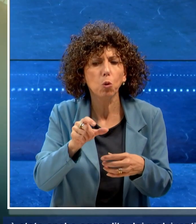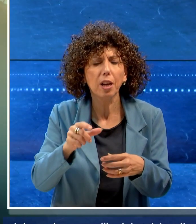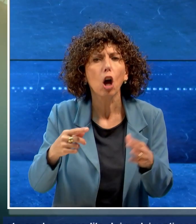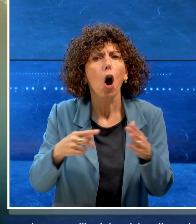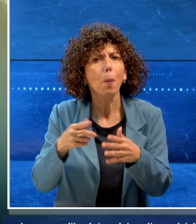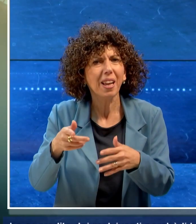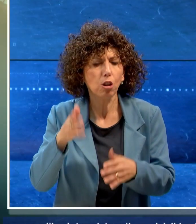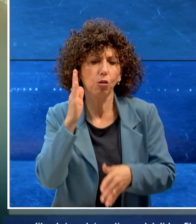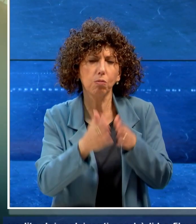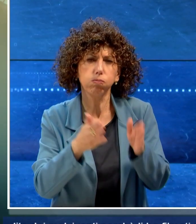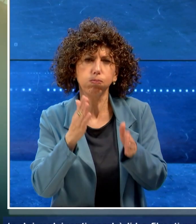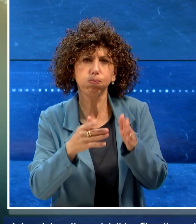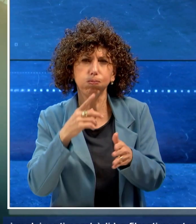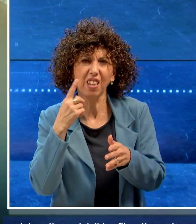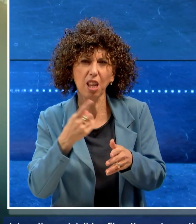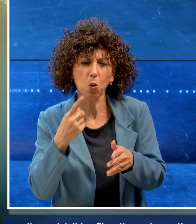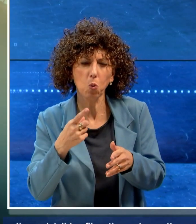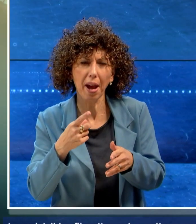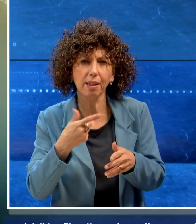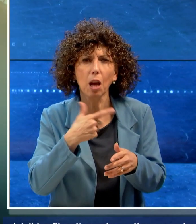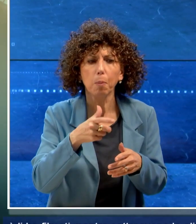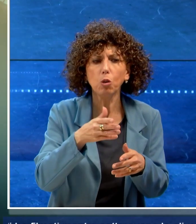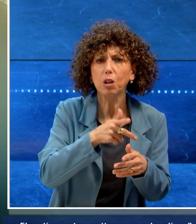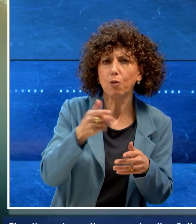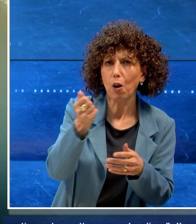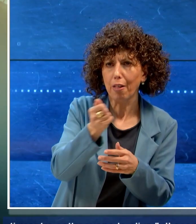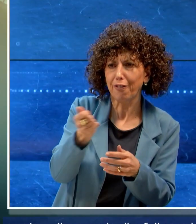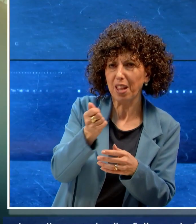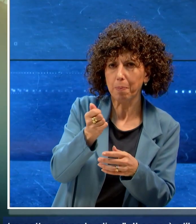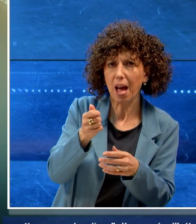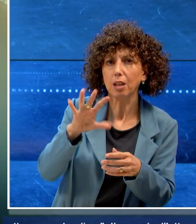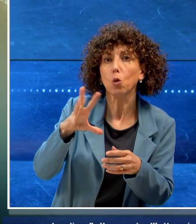aggredito dai malviventi perché li ha filmati mentre sottraevano le olive.